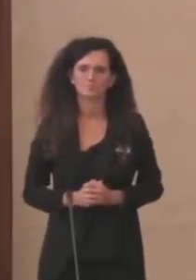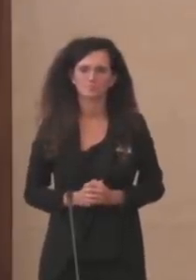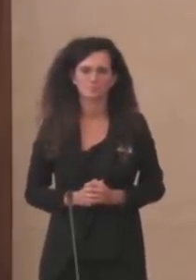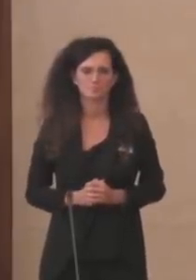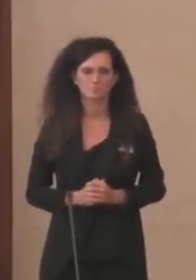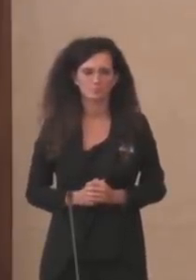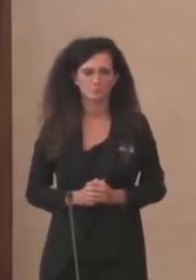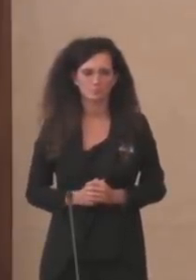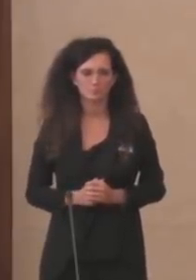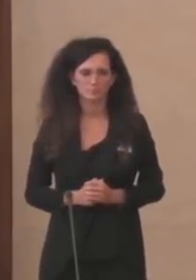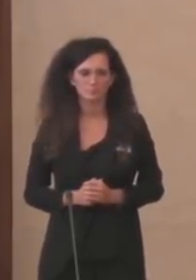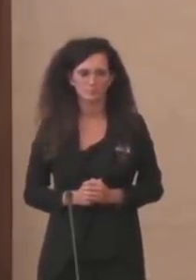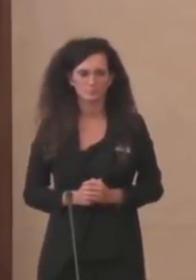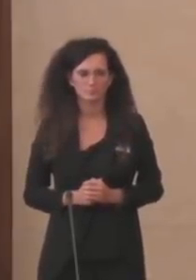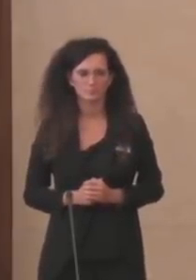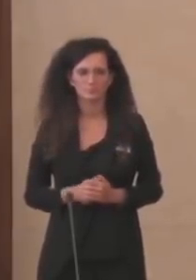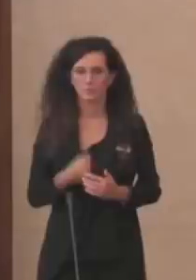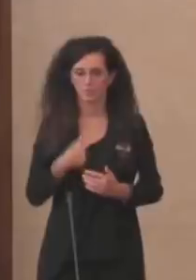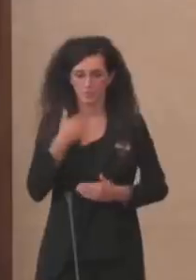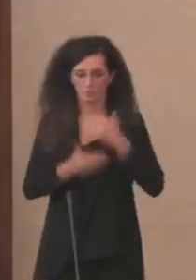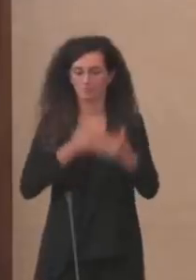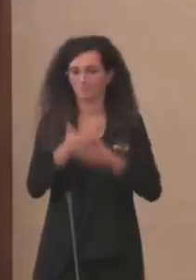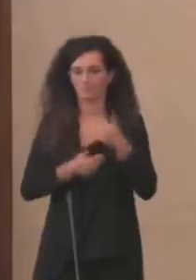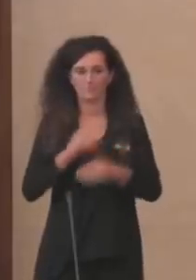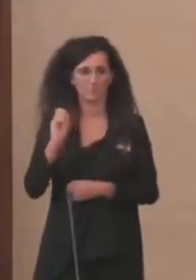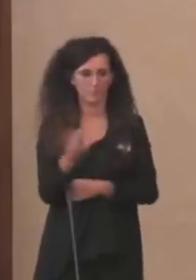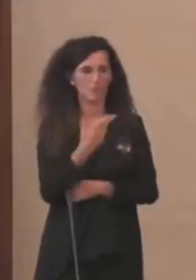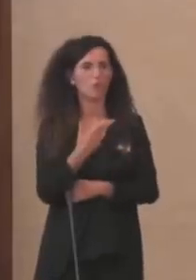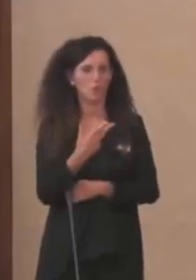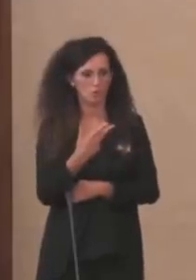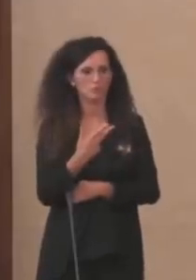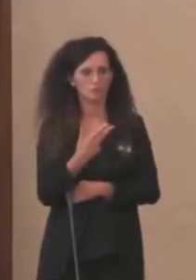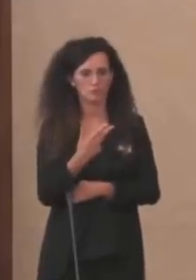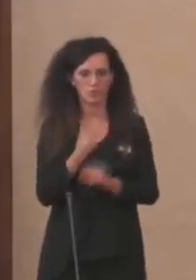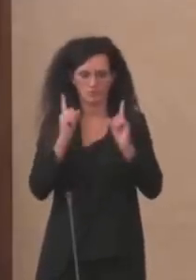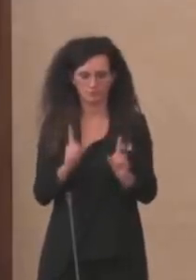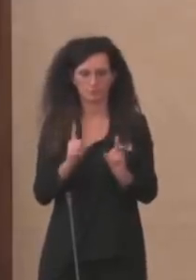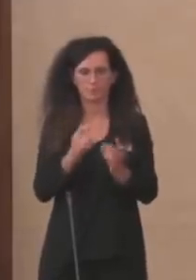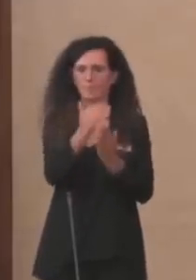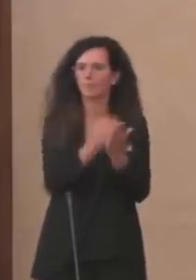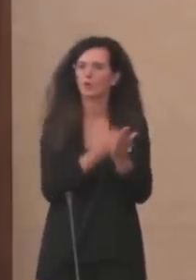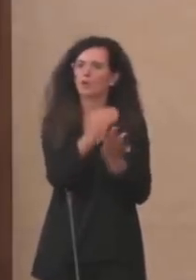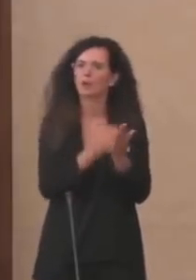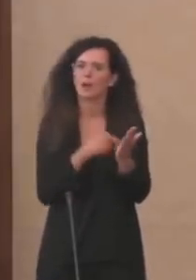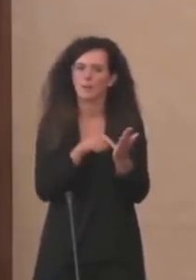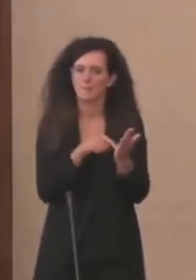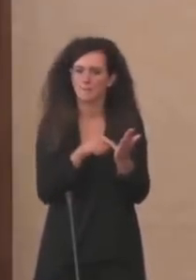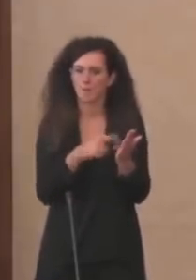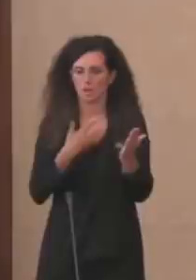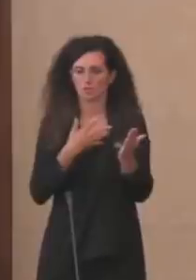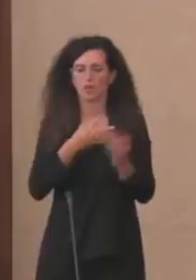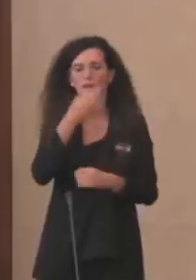Andremo avanti quindi velocemente, come da programma abbiamo l